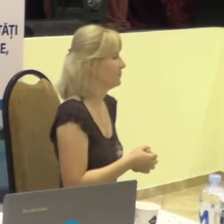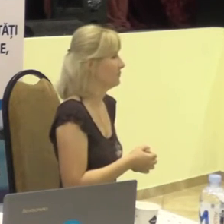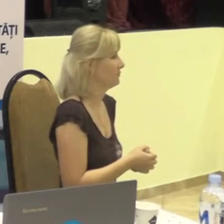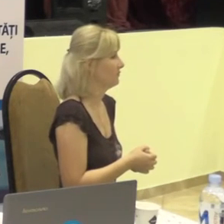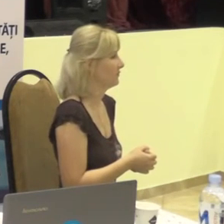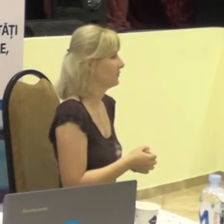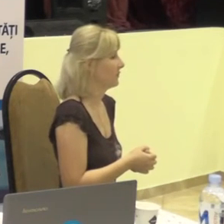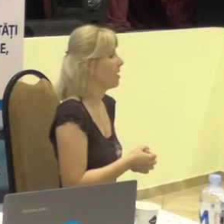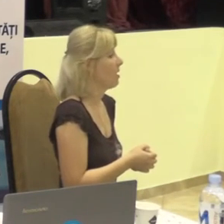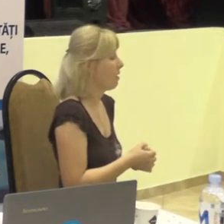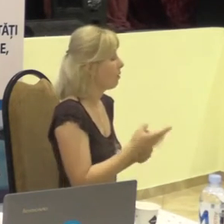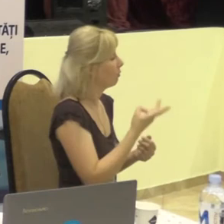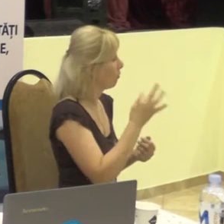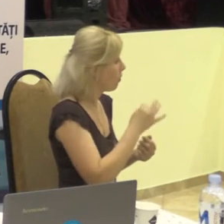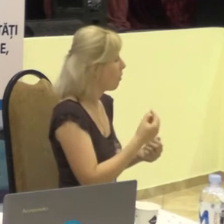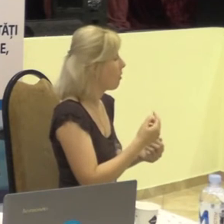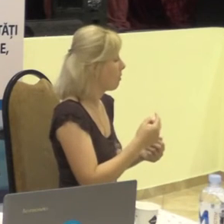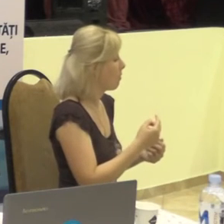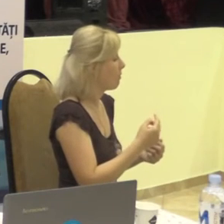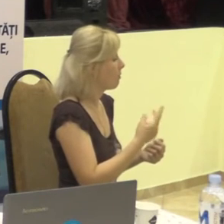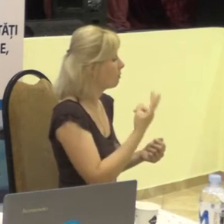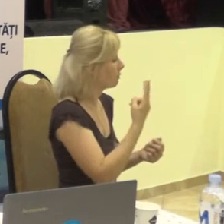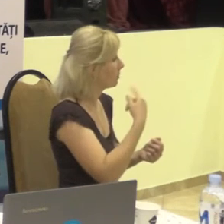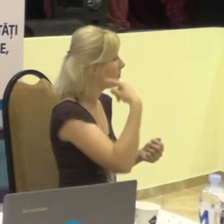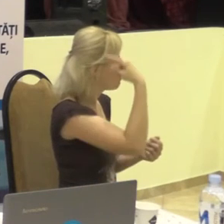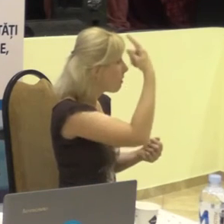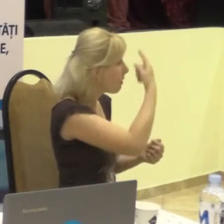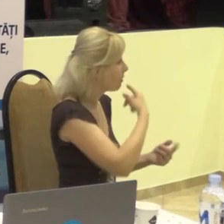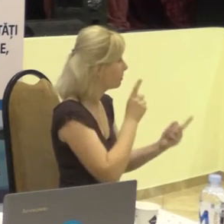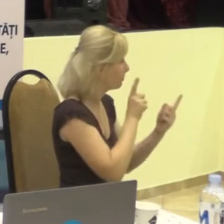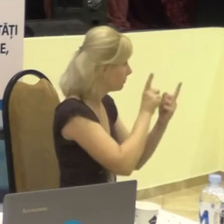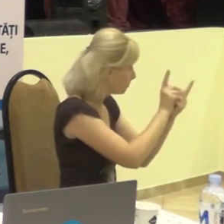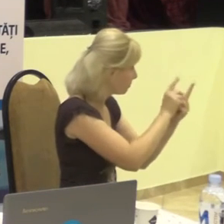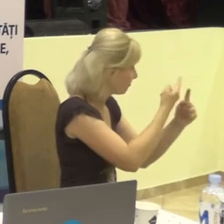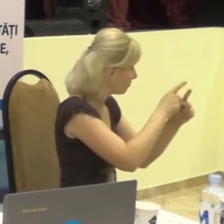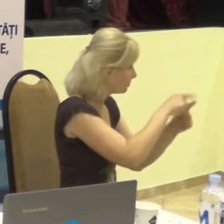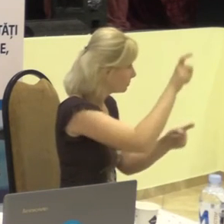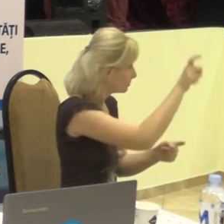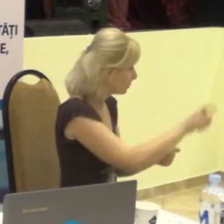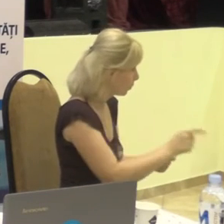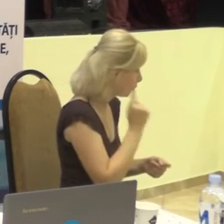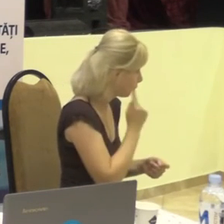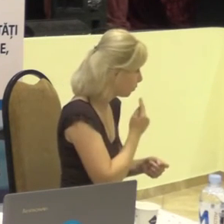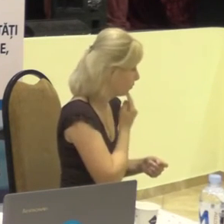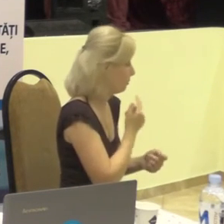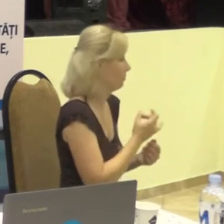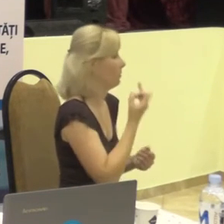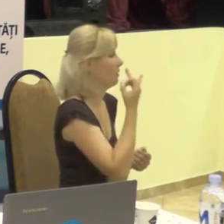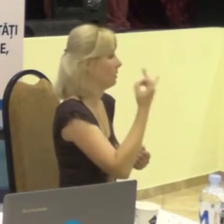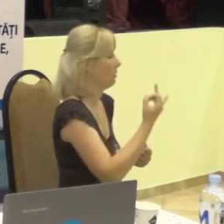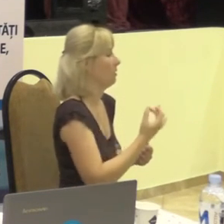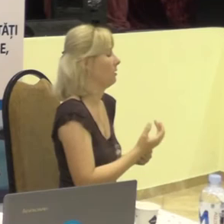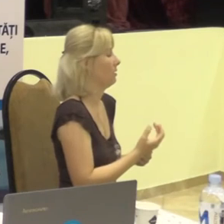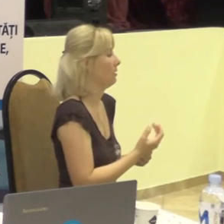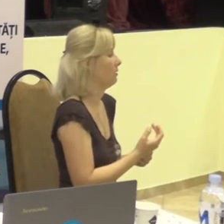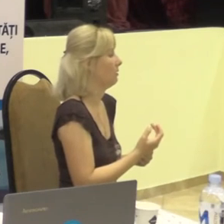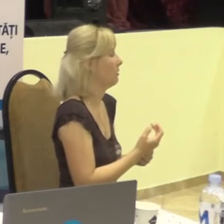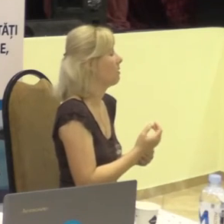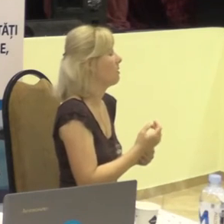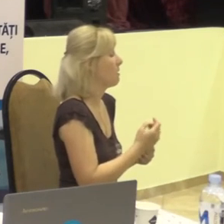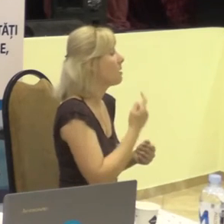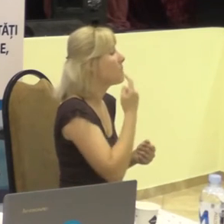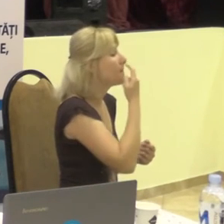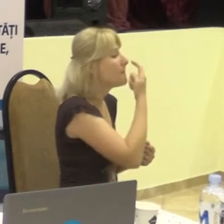Dar te-ndorci cu fața spre această persoană și rar,